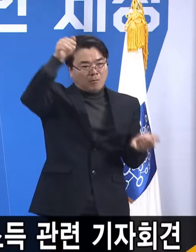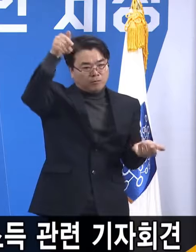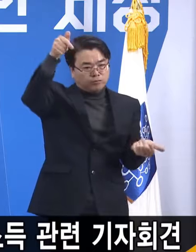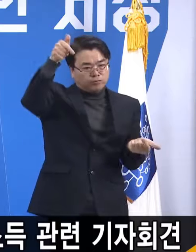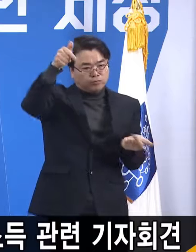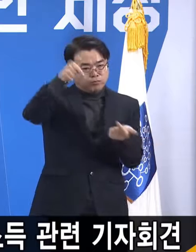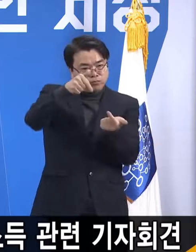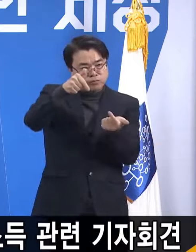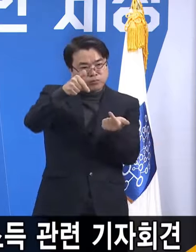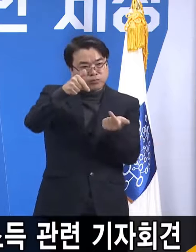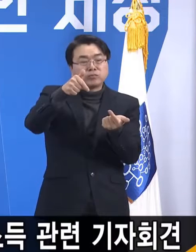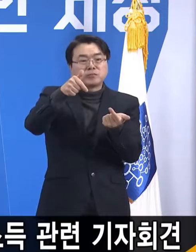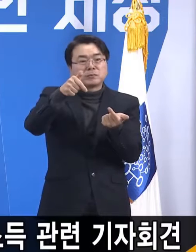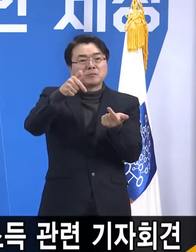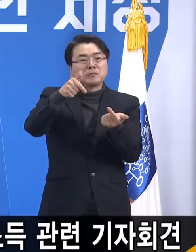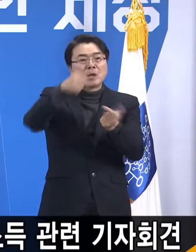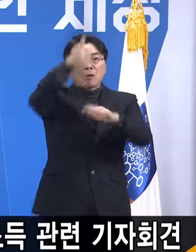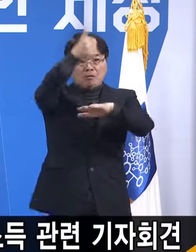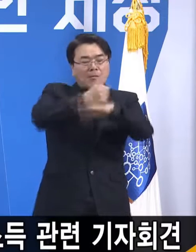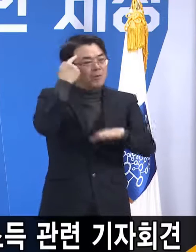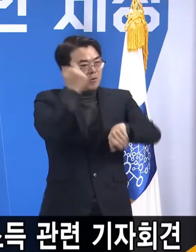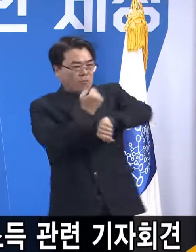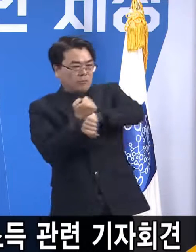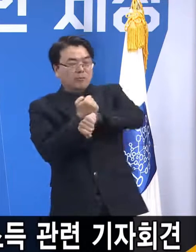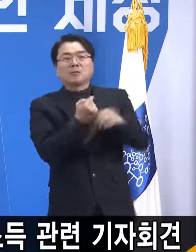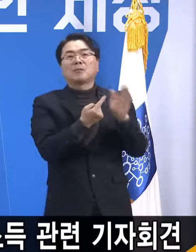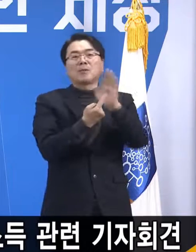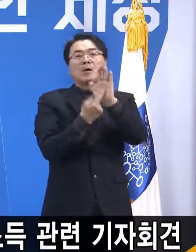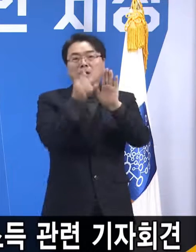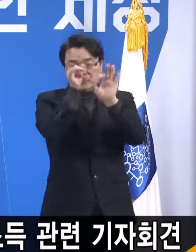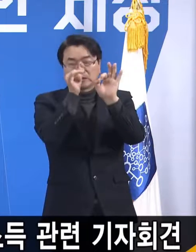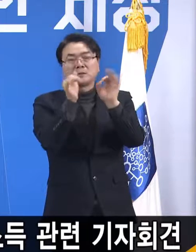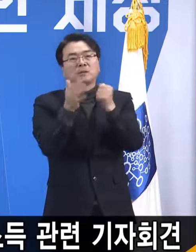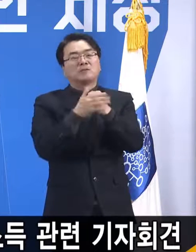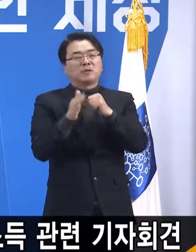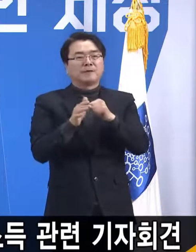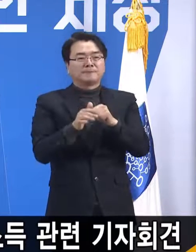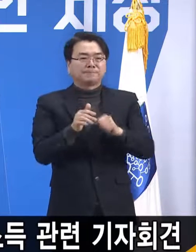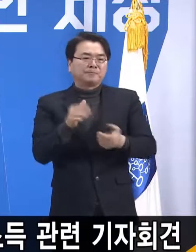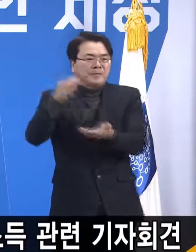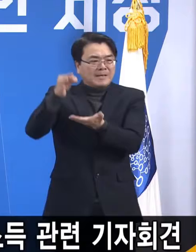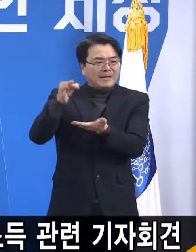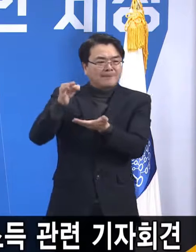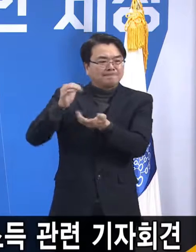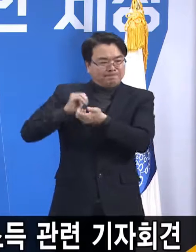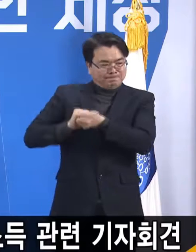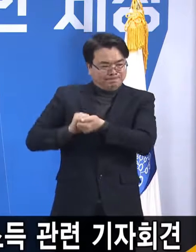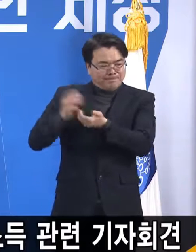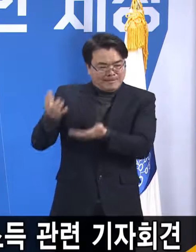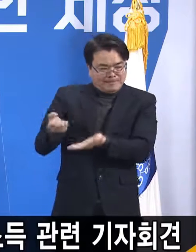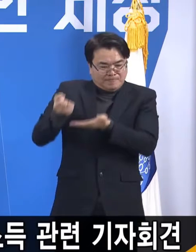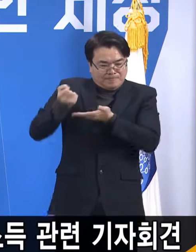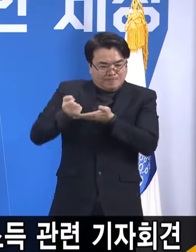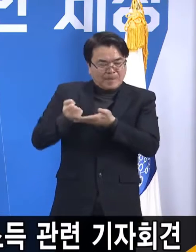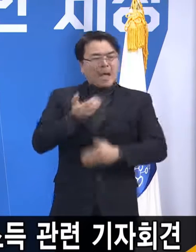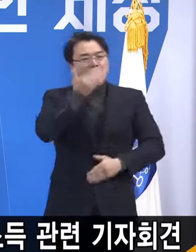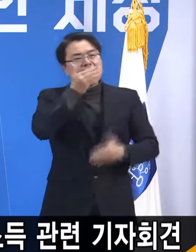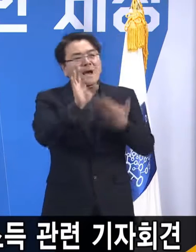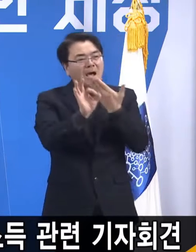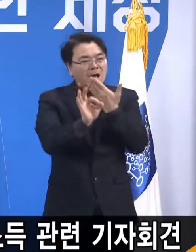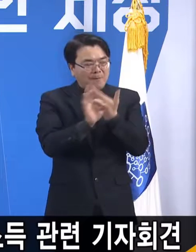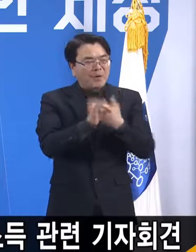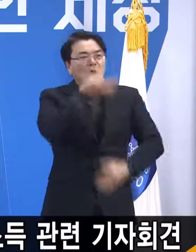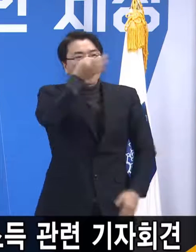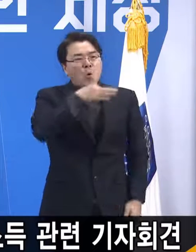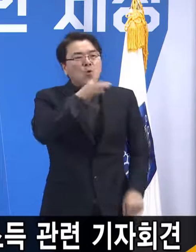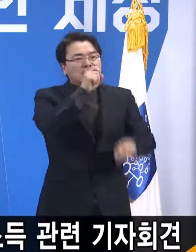있습니다. 여러 가지 점을 보면 한정된 재원을 가급적이면 효율성이 높도록